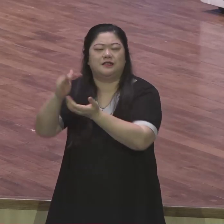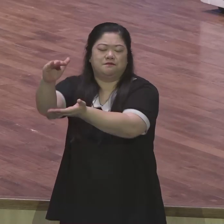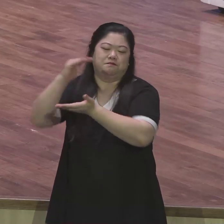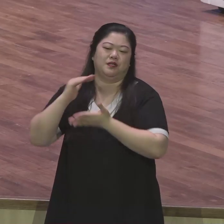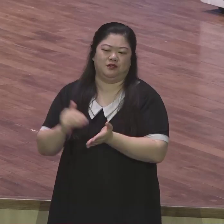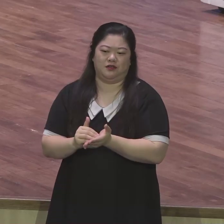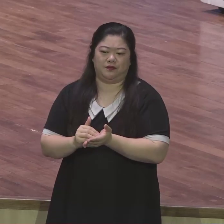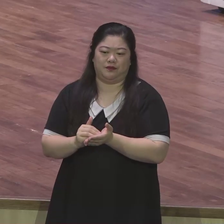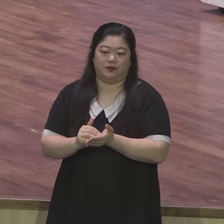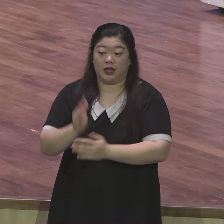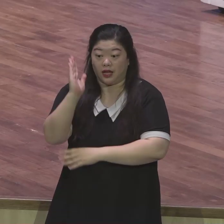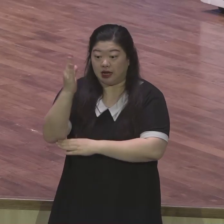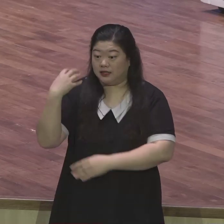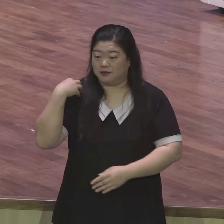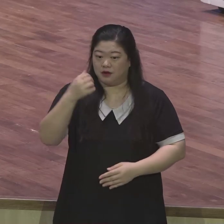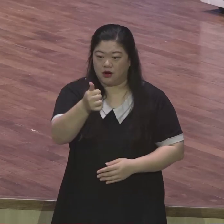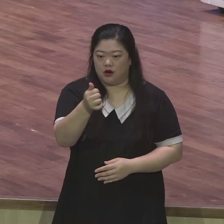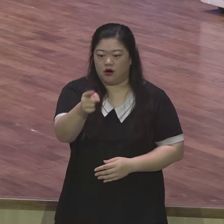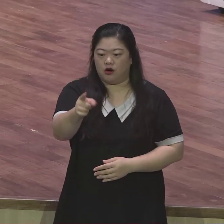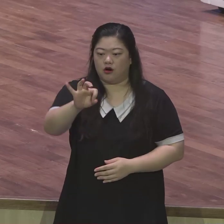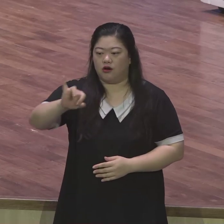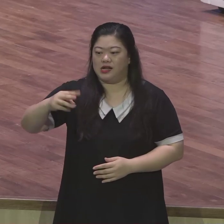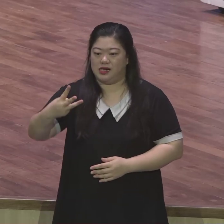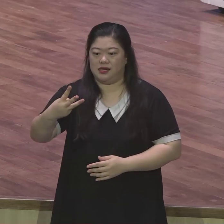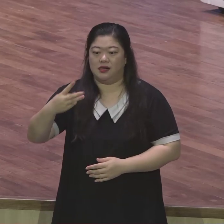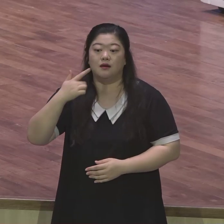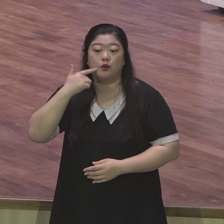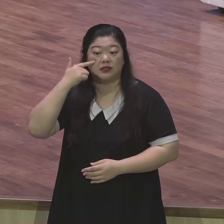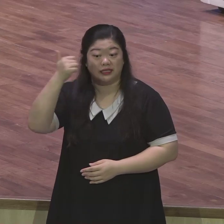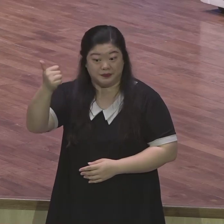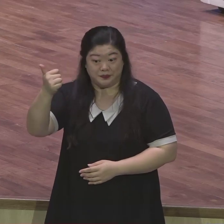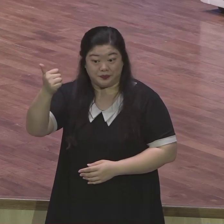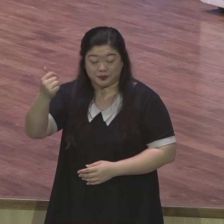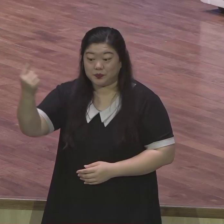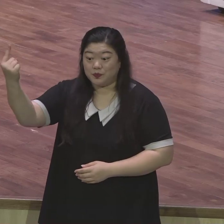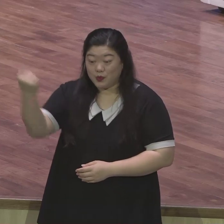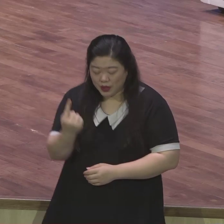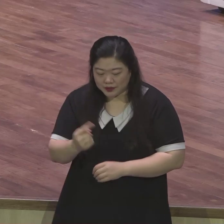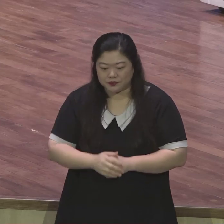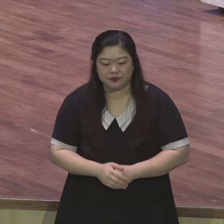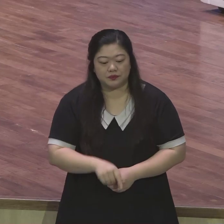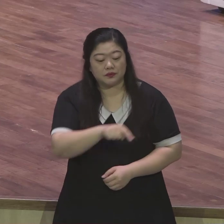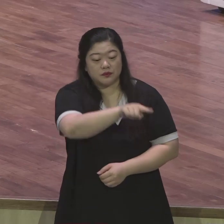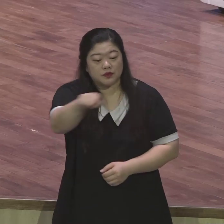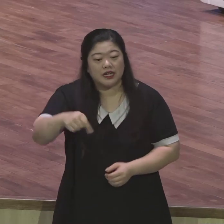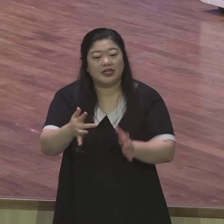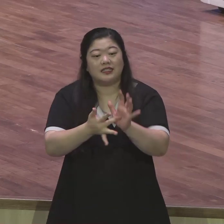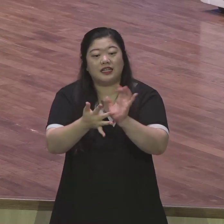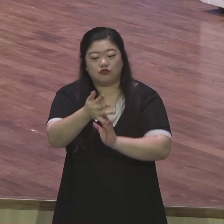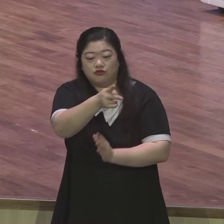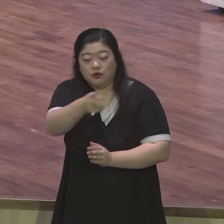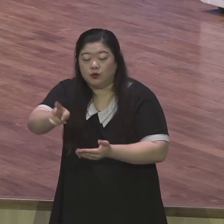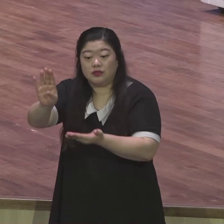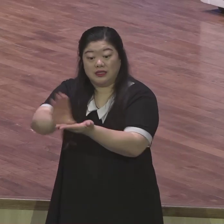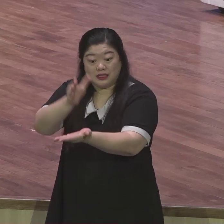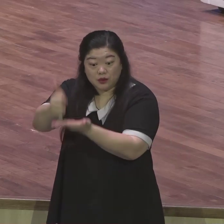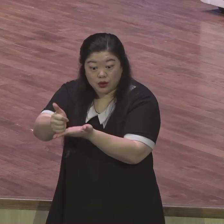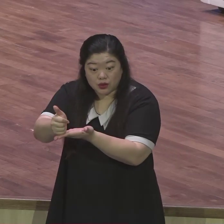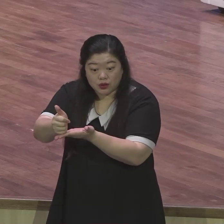말씀하셨어요 예수가 그리스도 모든 문제 해결자라는 사실을 강의를 통해 확인하는 것이 아니라 문제를